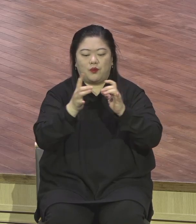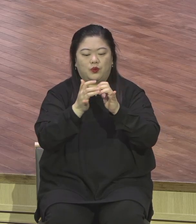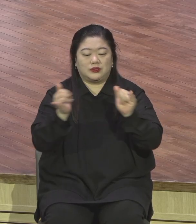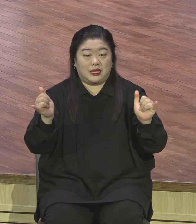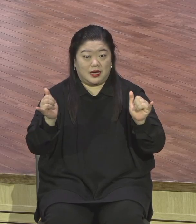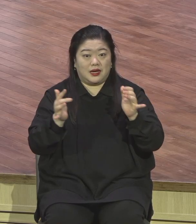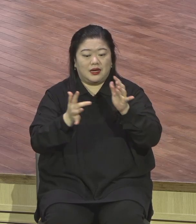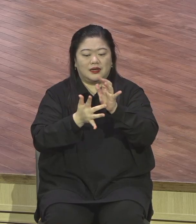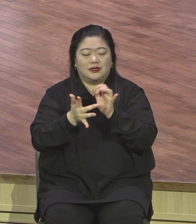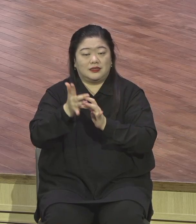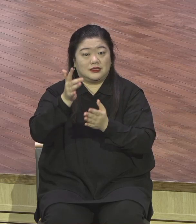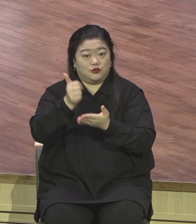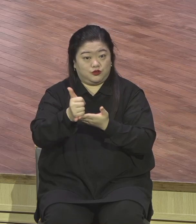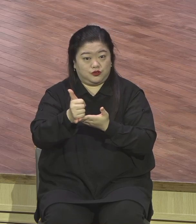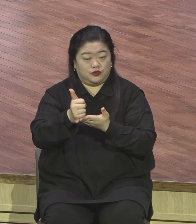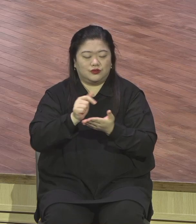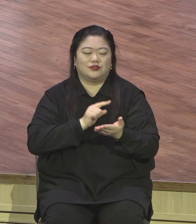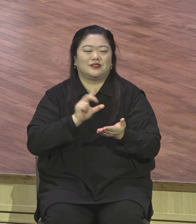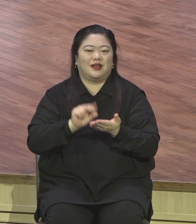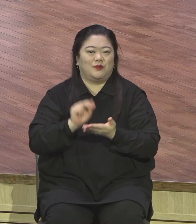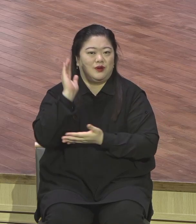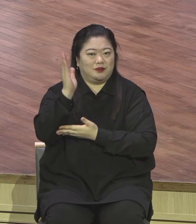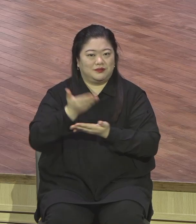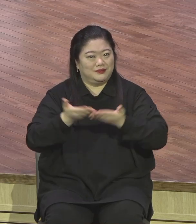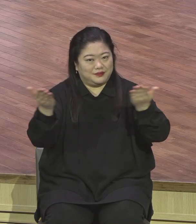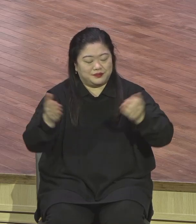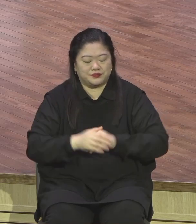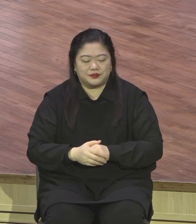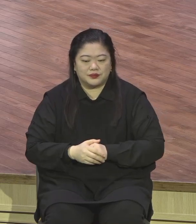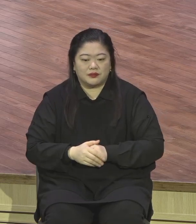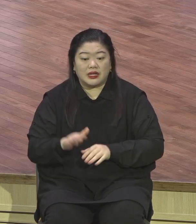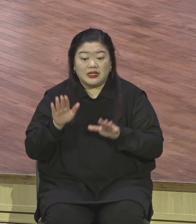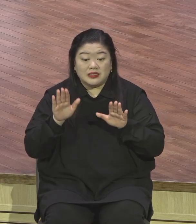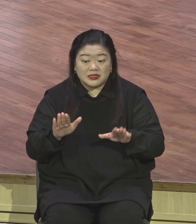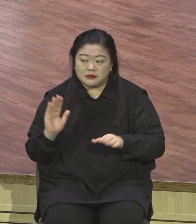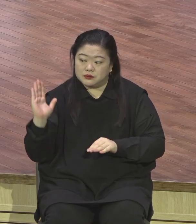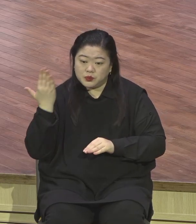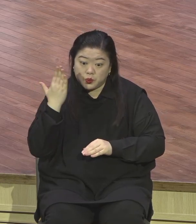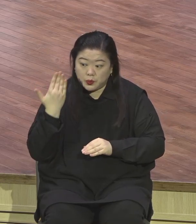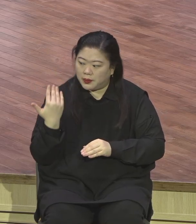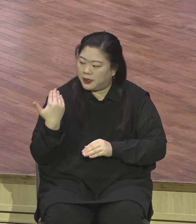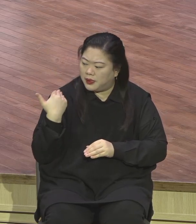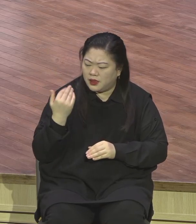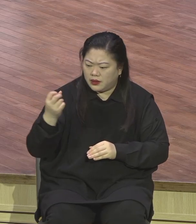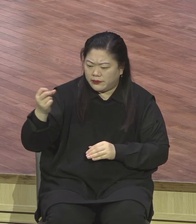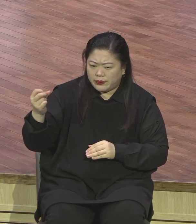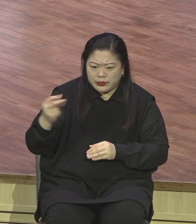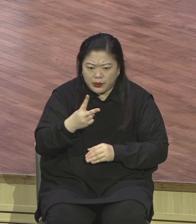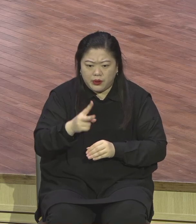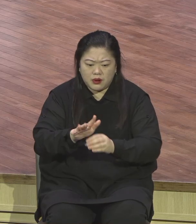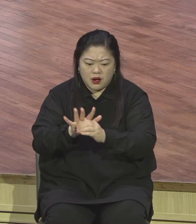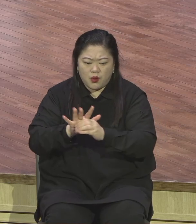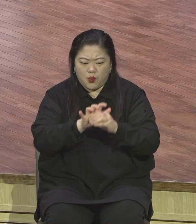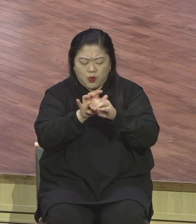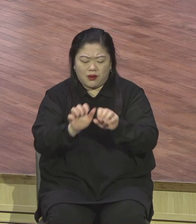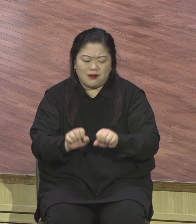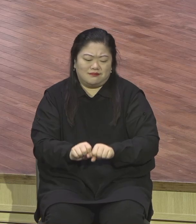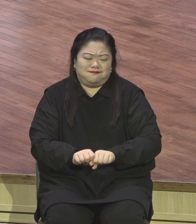말씀을 드립니다. 코로나19의 재확산으로 인해 가지고 지금 위기 대응 단계 2